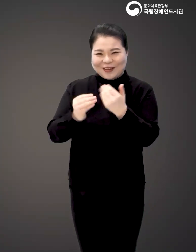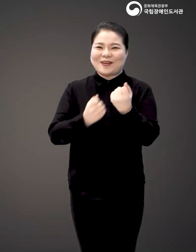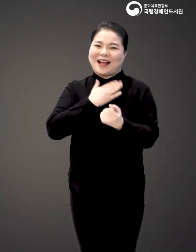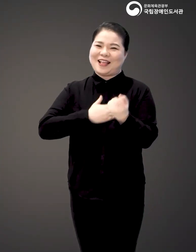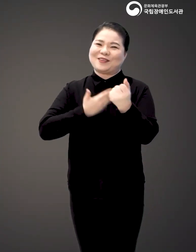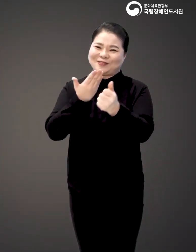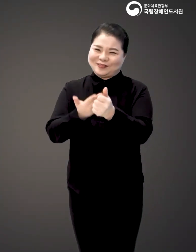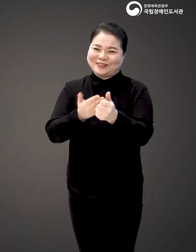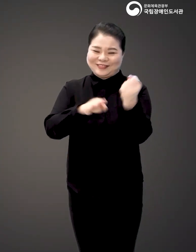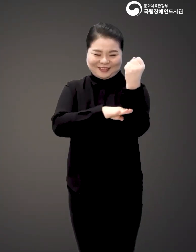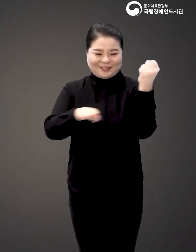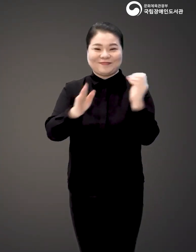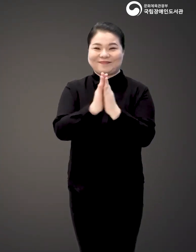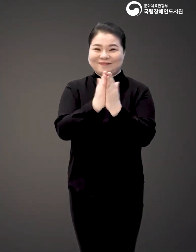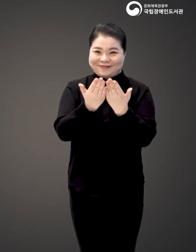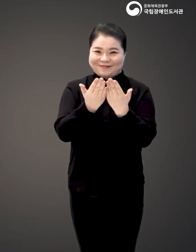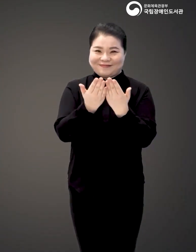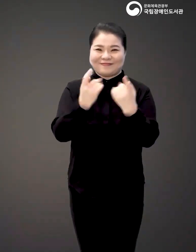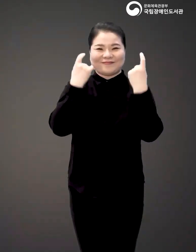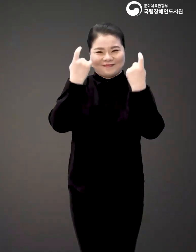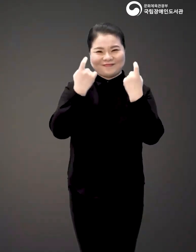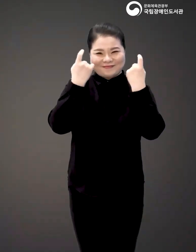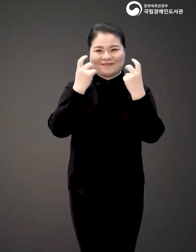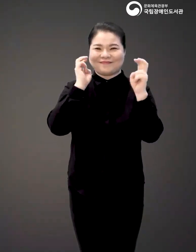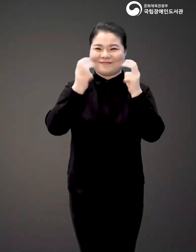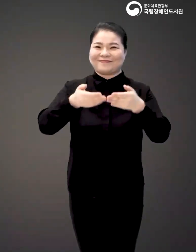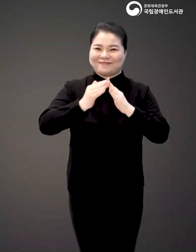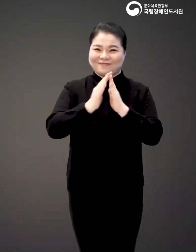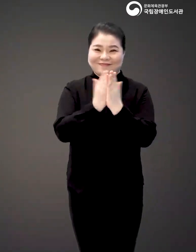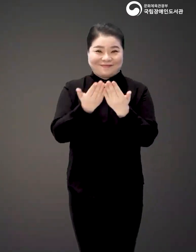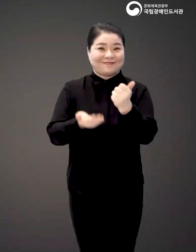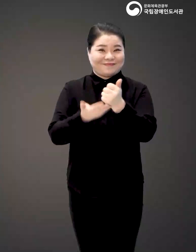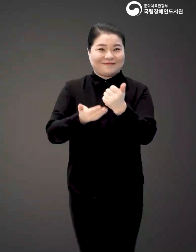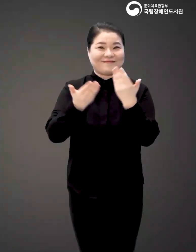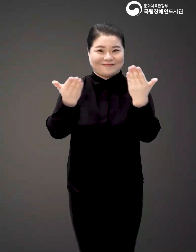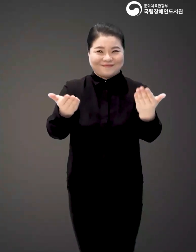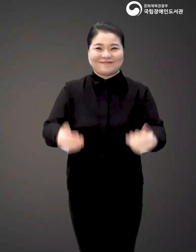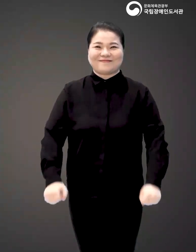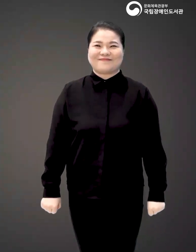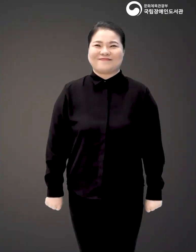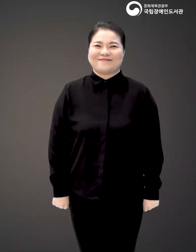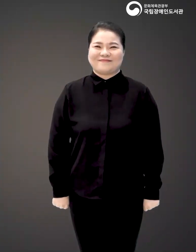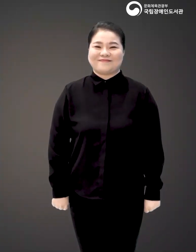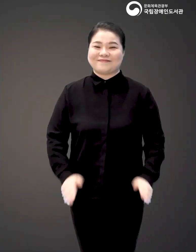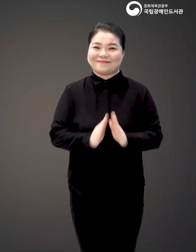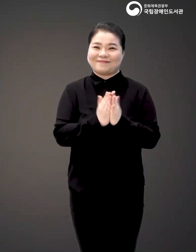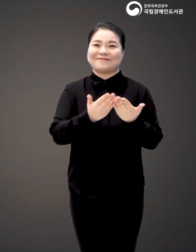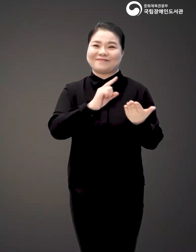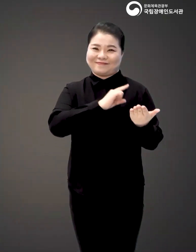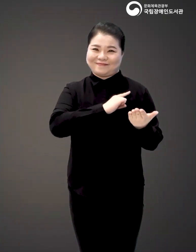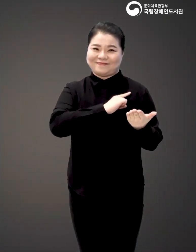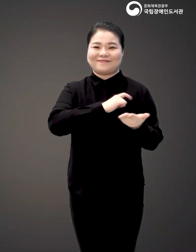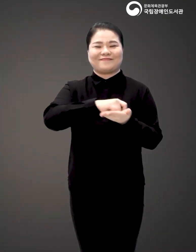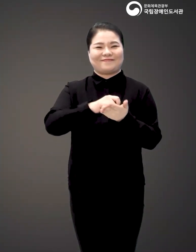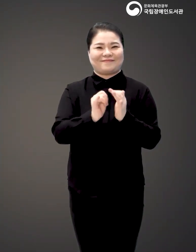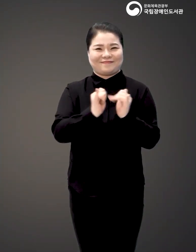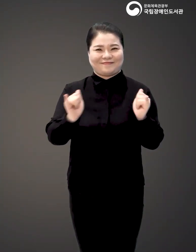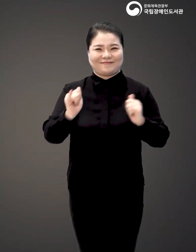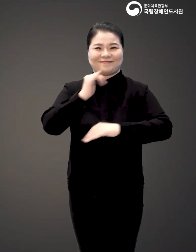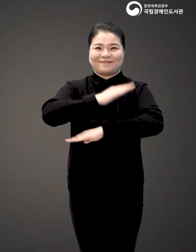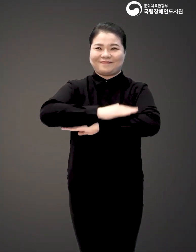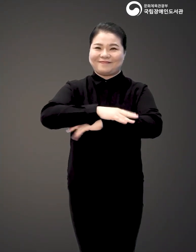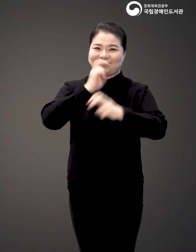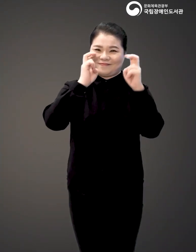전하는 길잡이 같은 책 책 관광 스타트업을 추천드립니다. 도서명 관광 스타트업